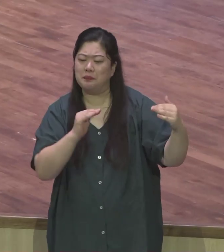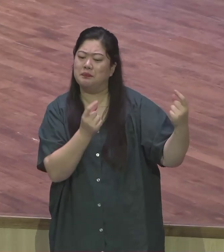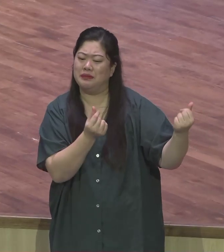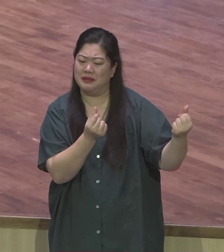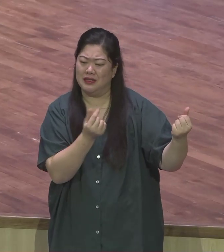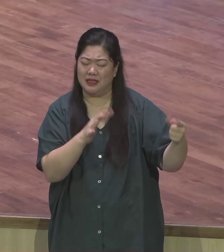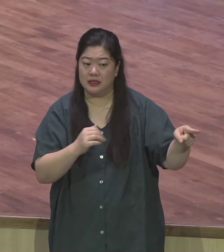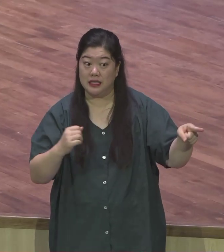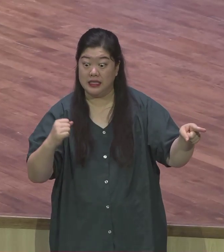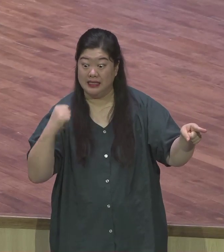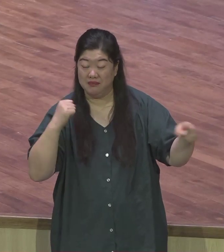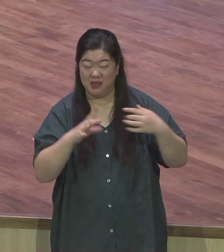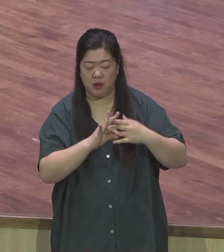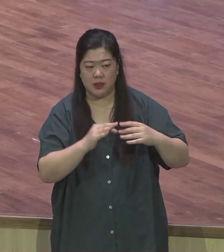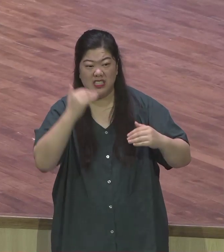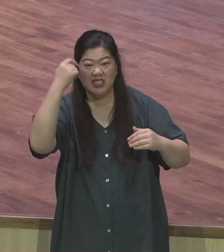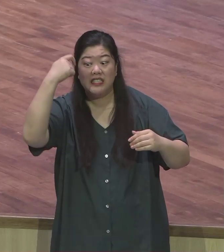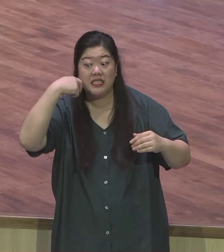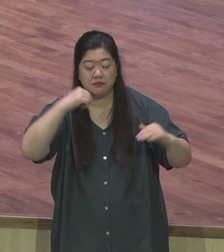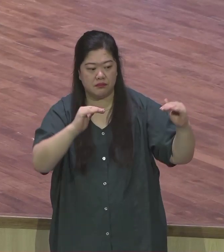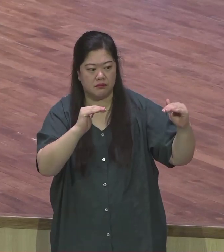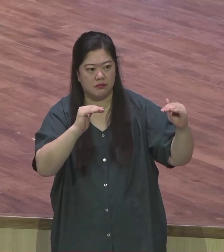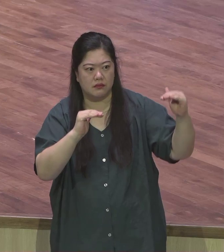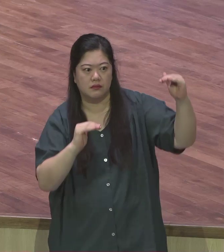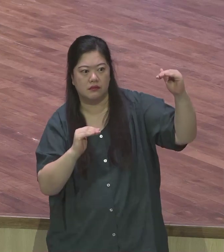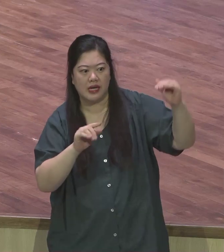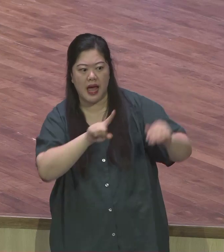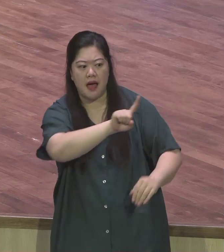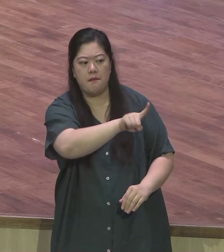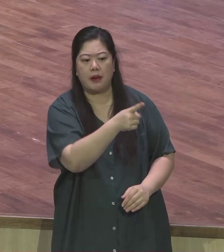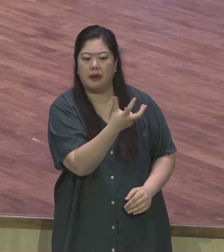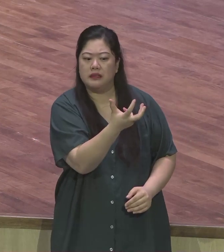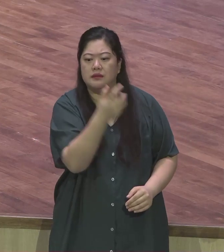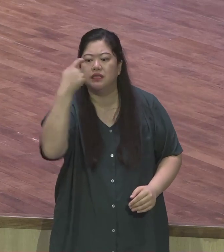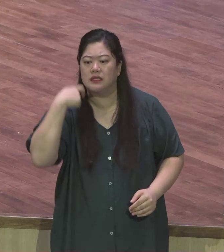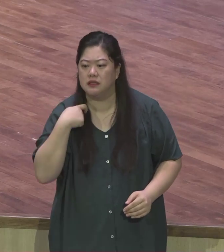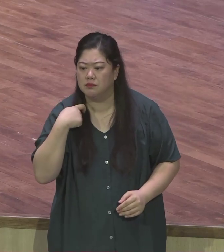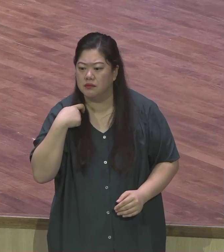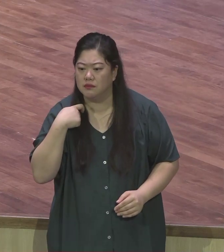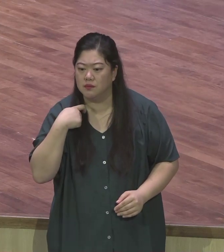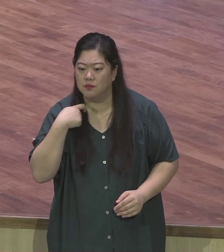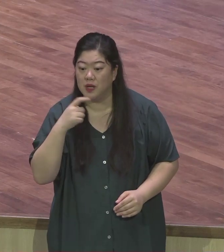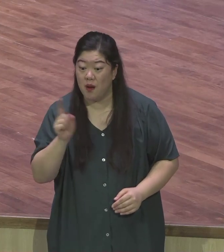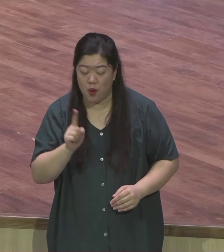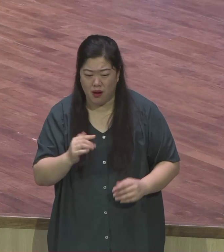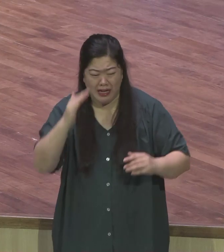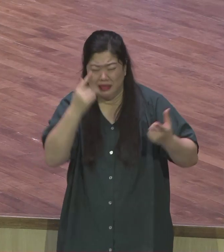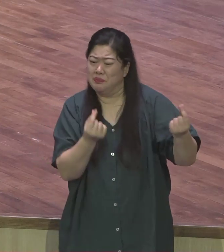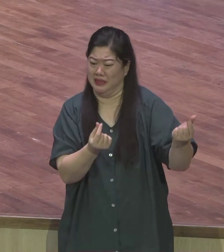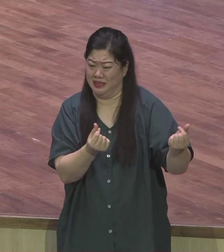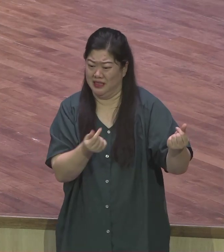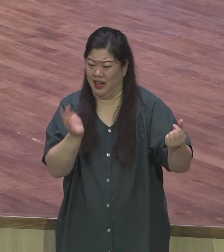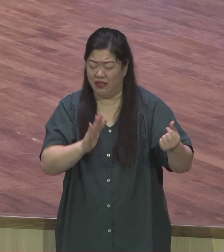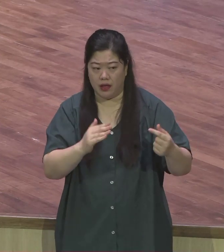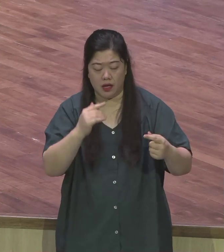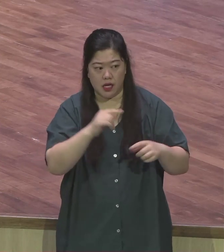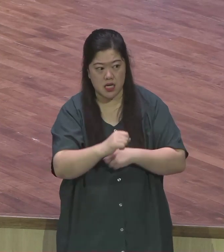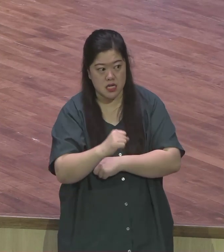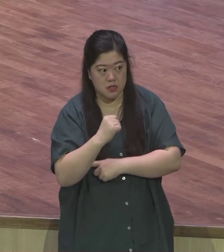심리학 용어로 메뚜기 콤플렉스라고 합니다 여러분 민숙의 13장에 보면 이스라엘 백성들이 안악산지의